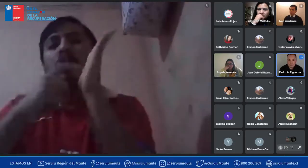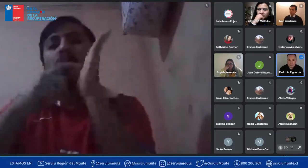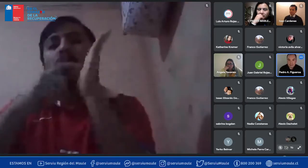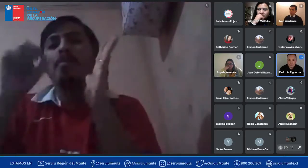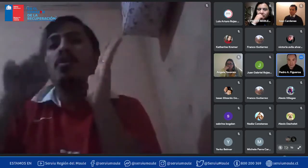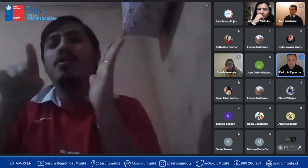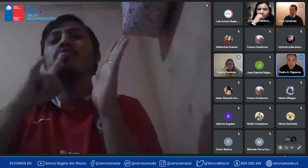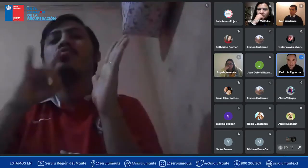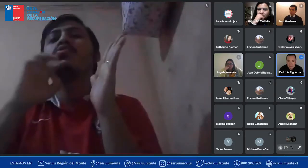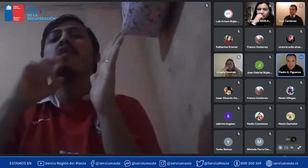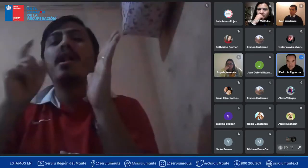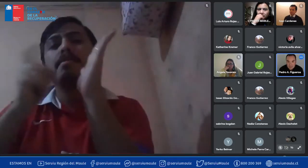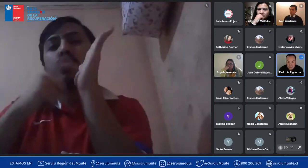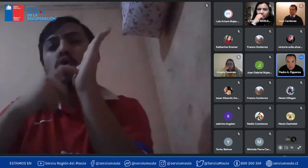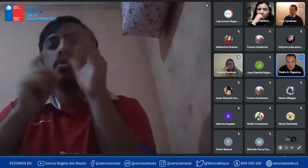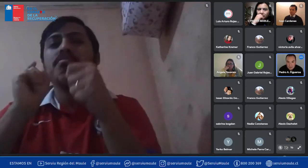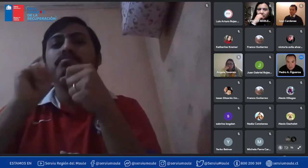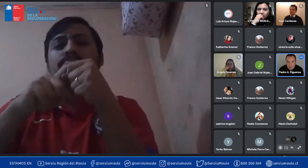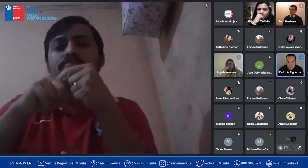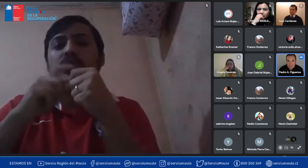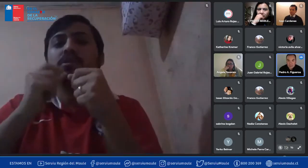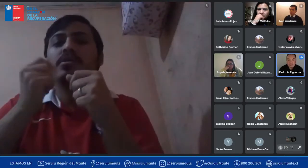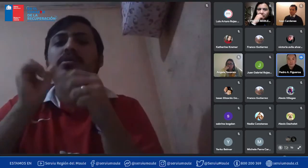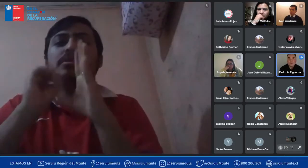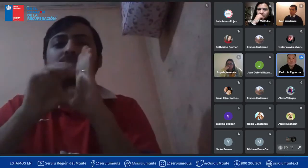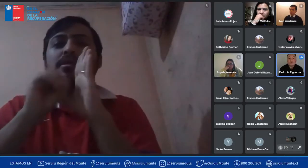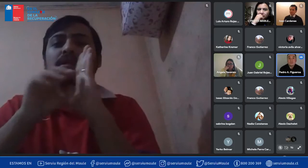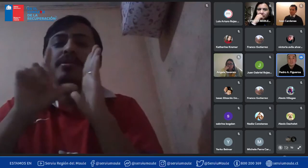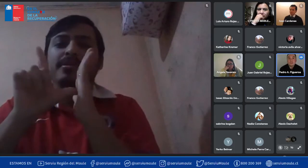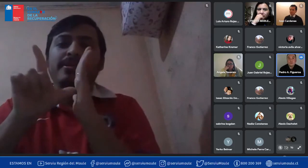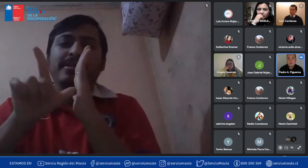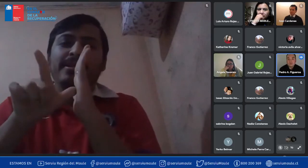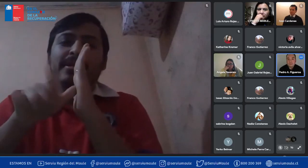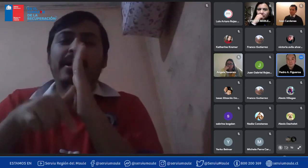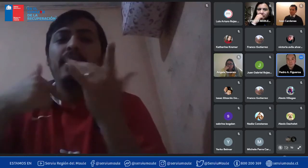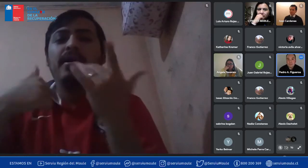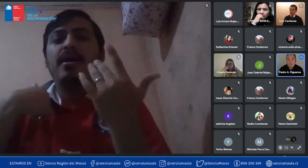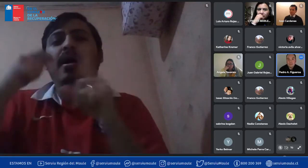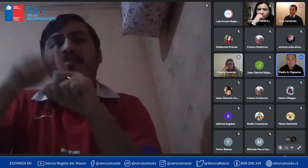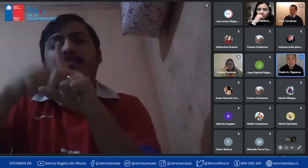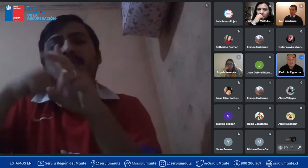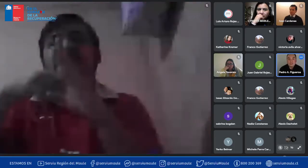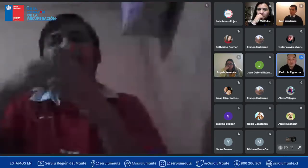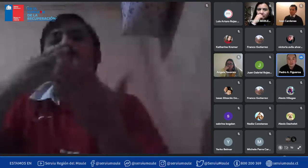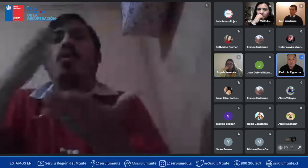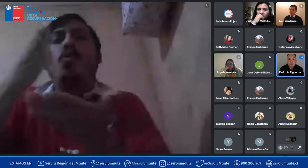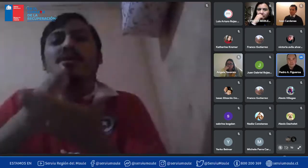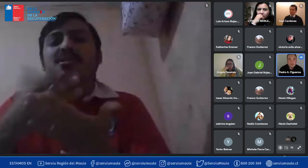y los puntos que tenemos la respuesta ha sido lenta en lo que está solamente se queda un poco pegado